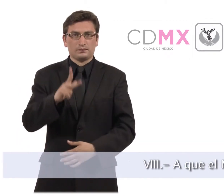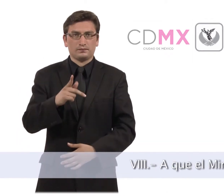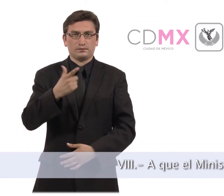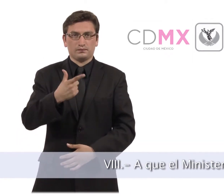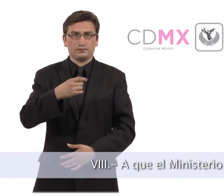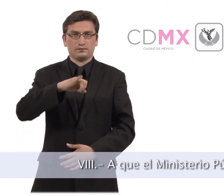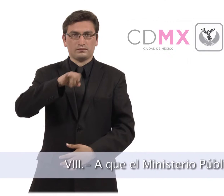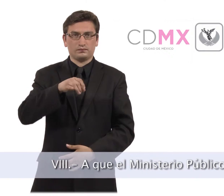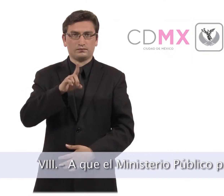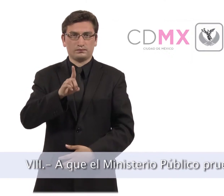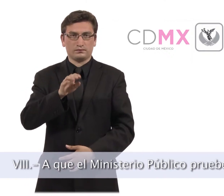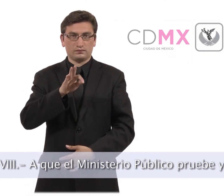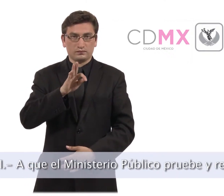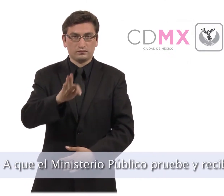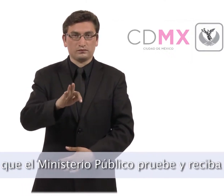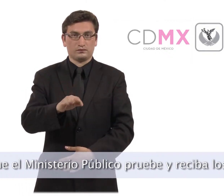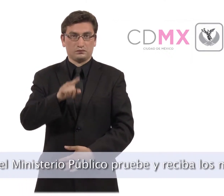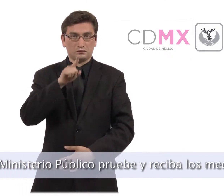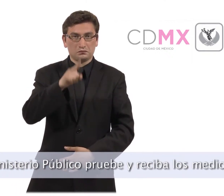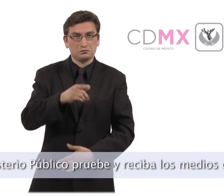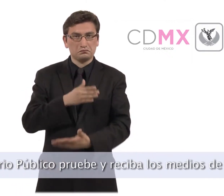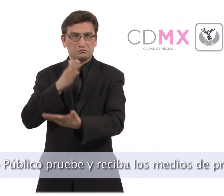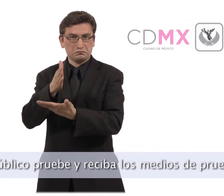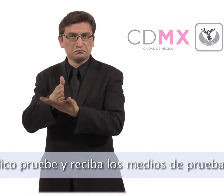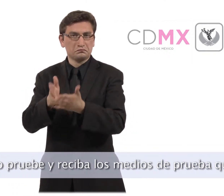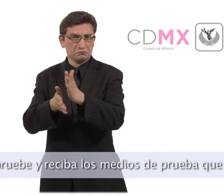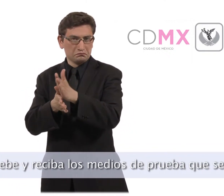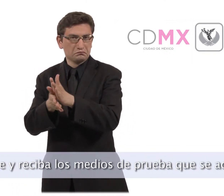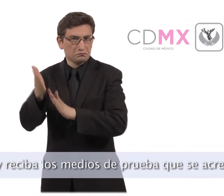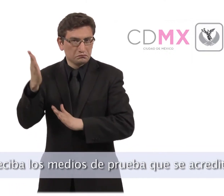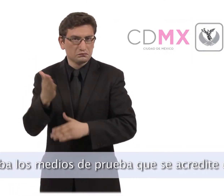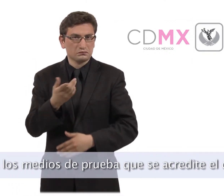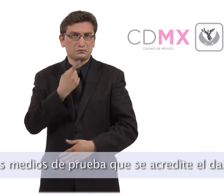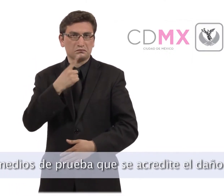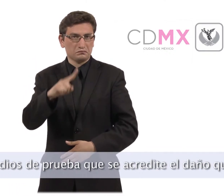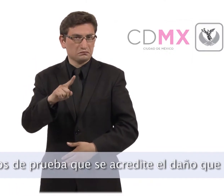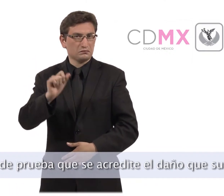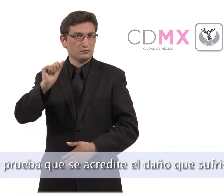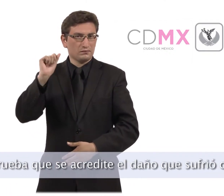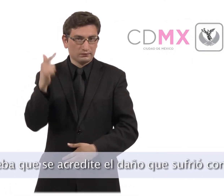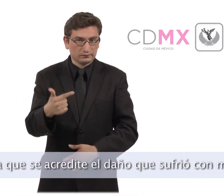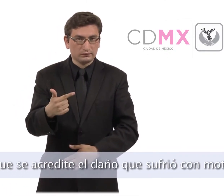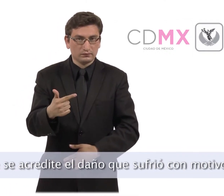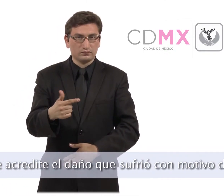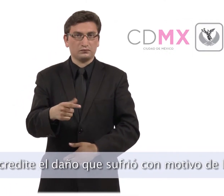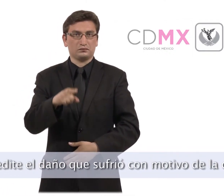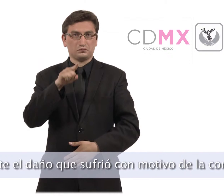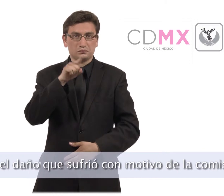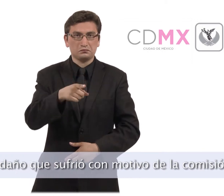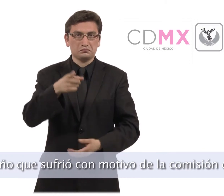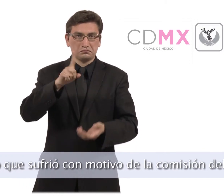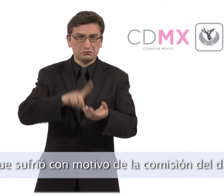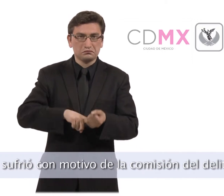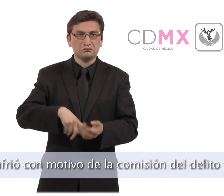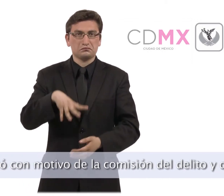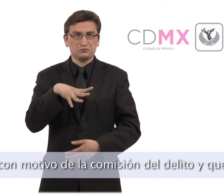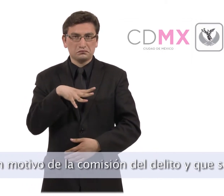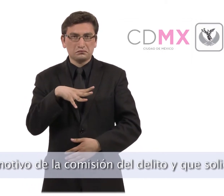Octavo, a que el Ministerio Público pruebe y reciba los medios de prueba con los que se acredite el daño que sufrió con motivo de la